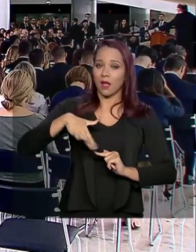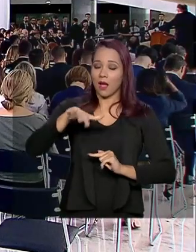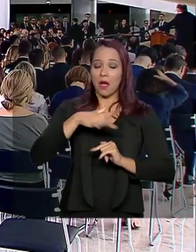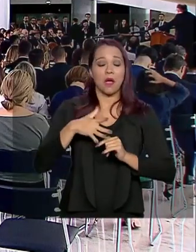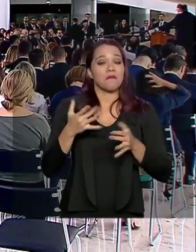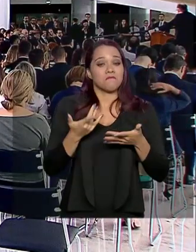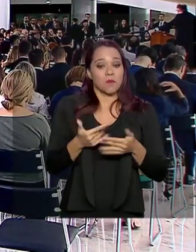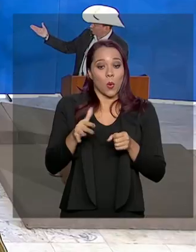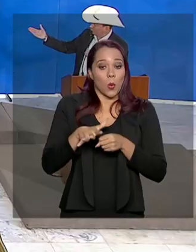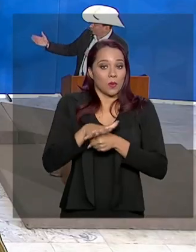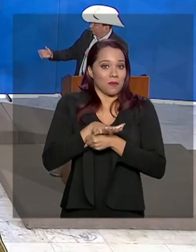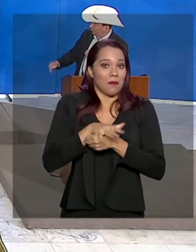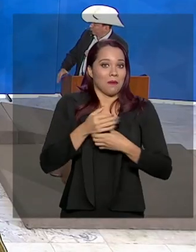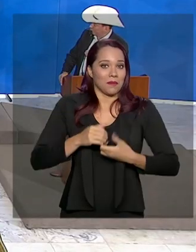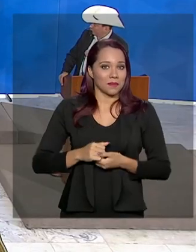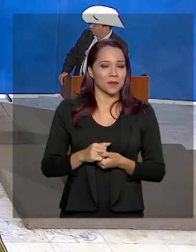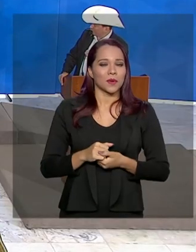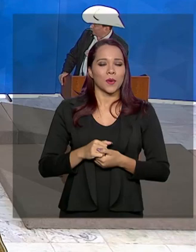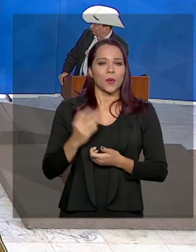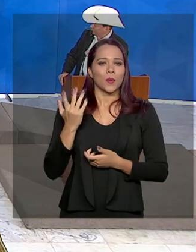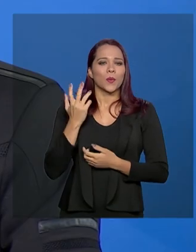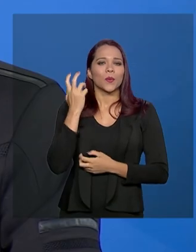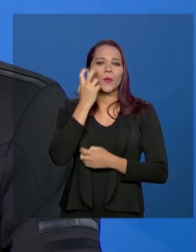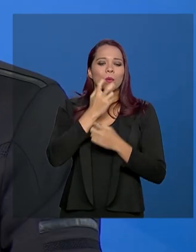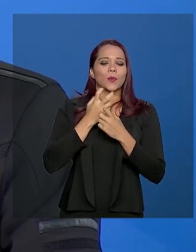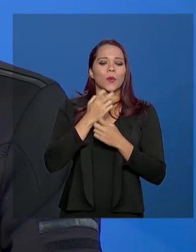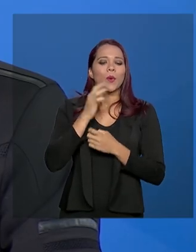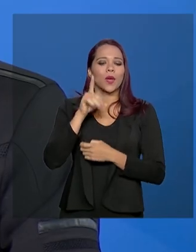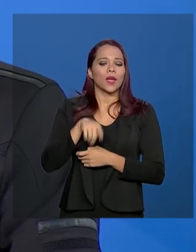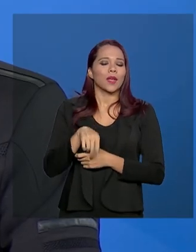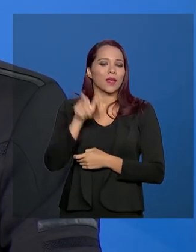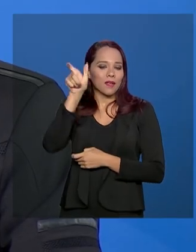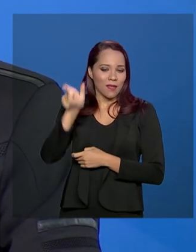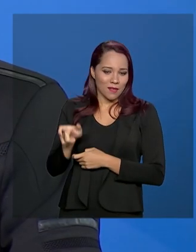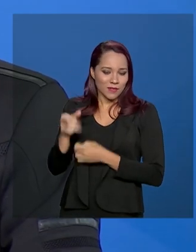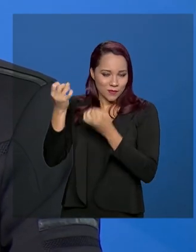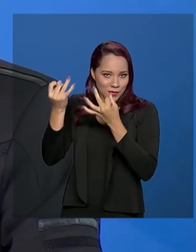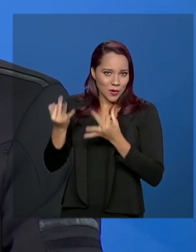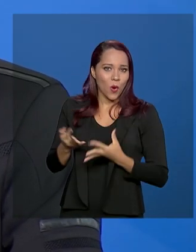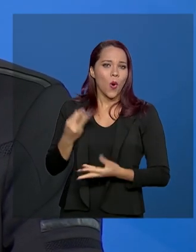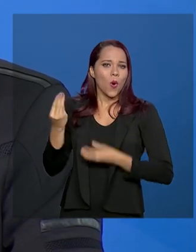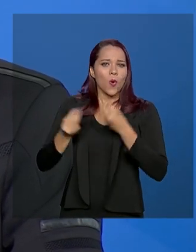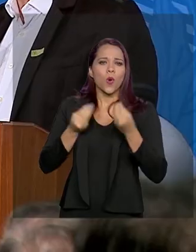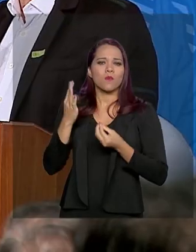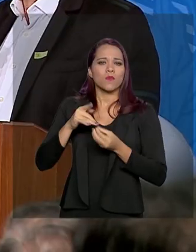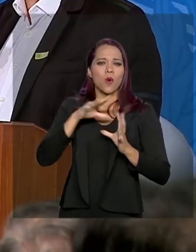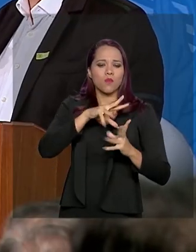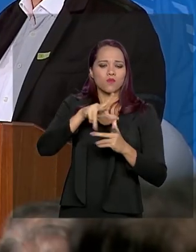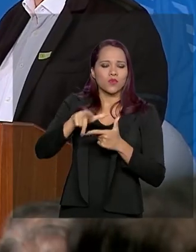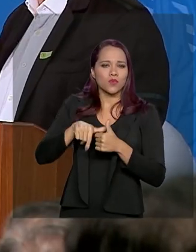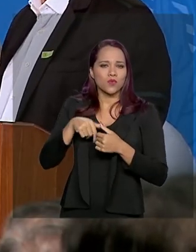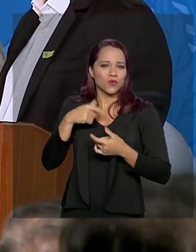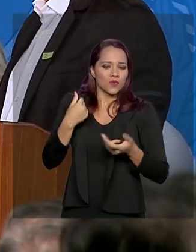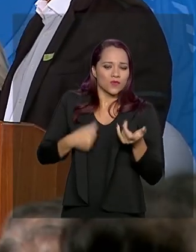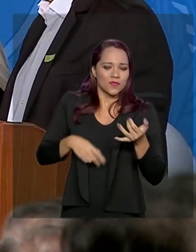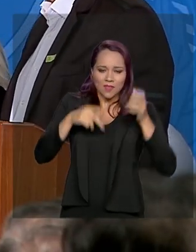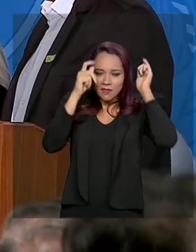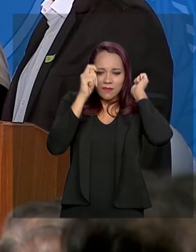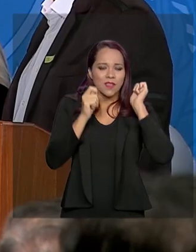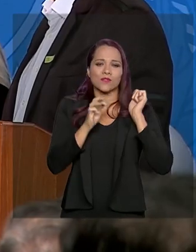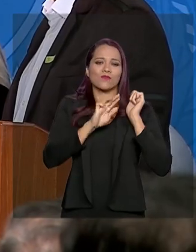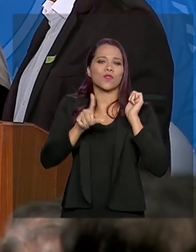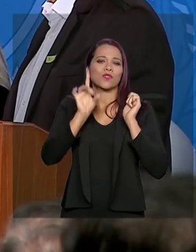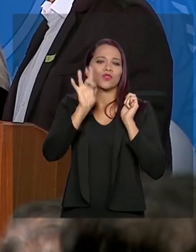ficou lotado. O locutor Cuiabano Lima falou sobre o tamanho do mundo sertanejo, que segundo ele não se